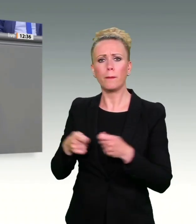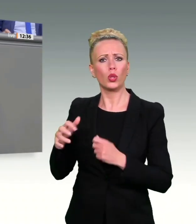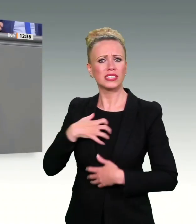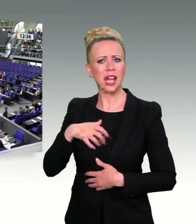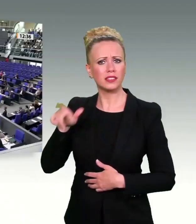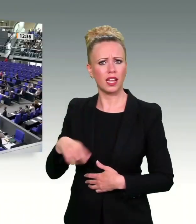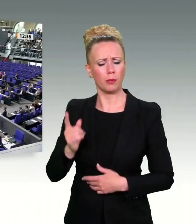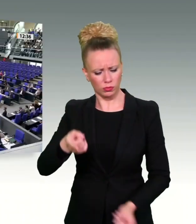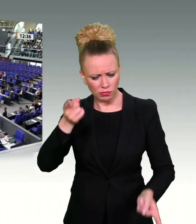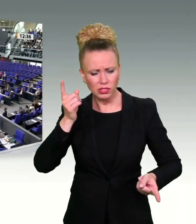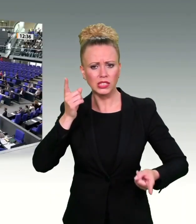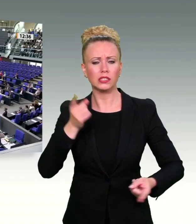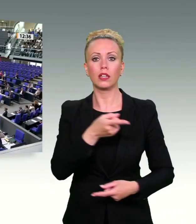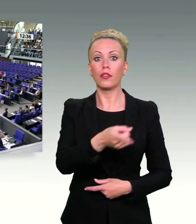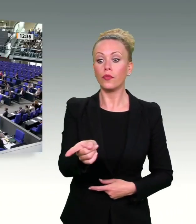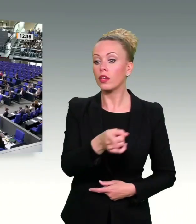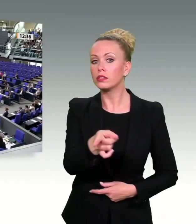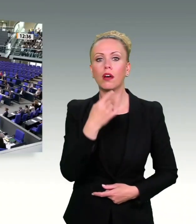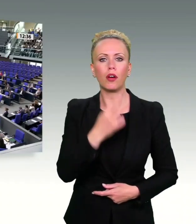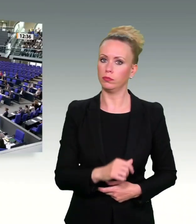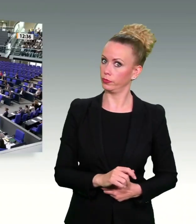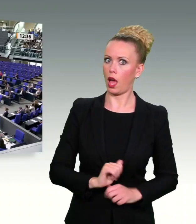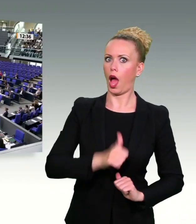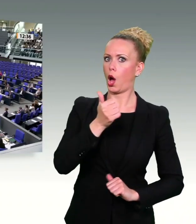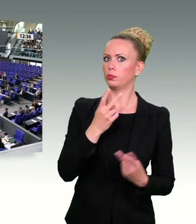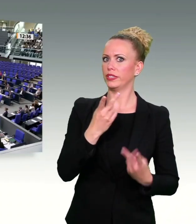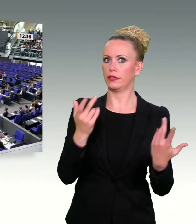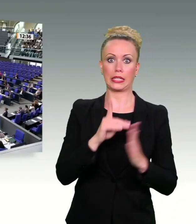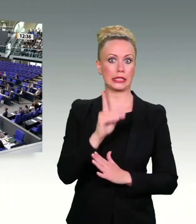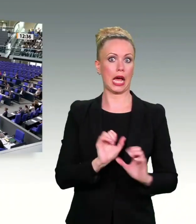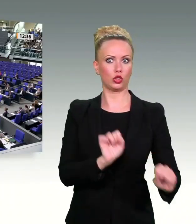bei Ihnen Datenschutz vor Täterschutz gehen soll.